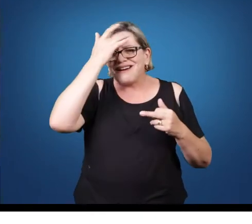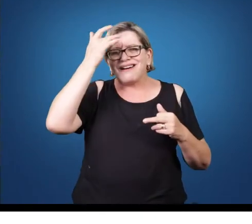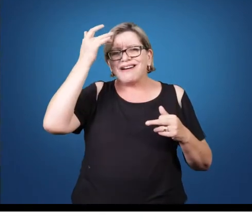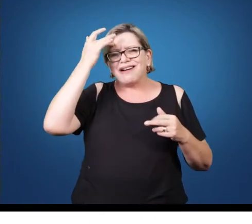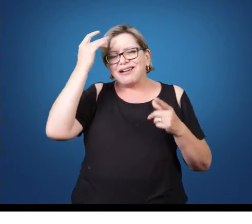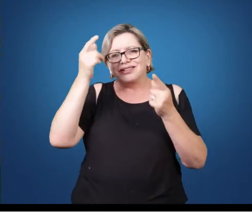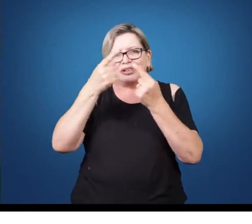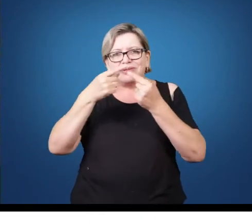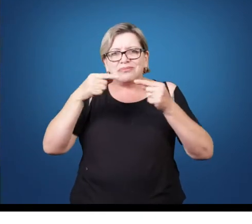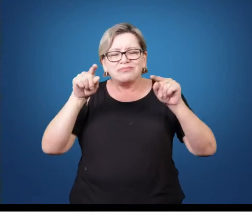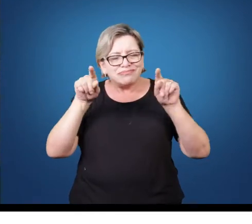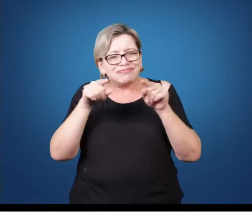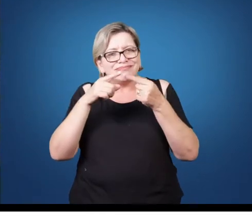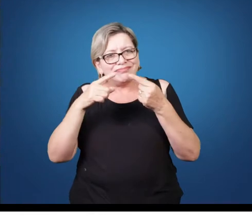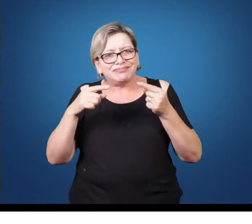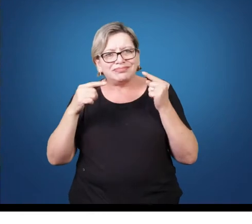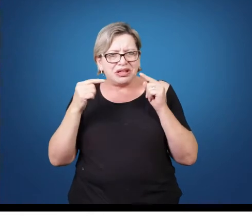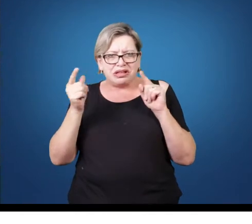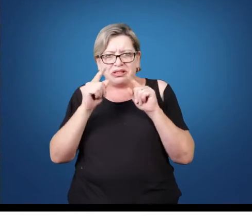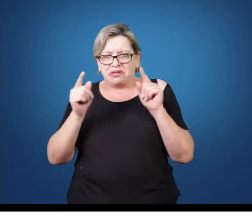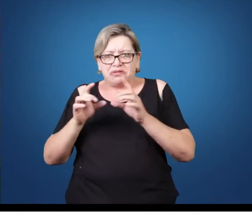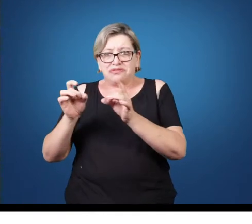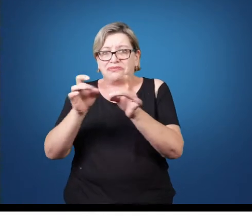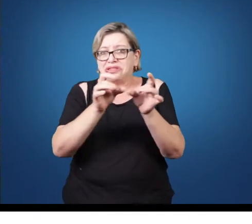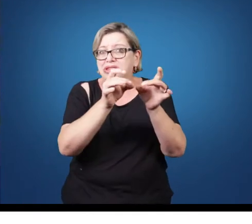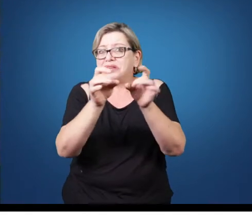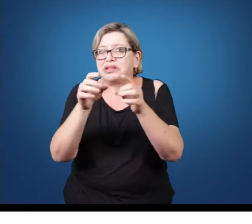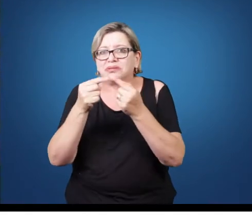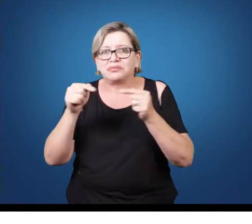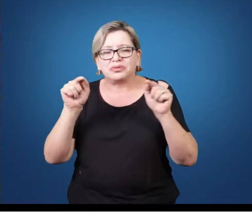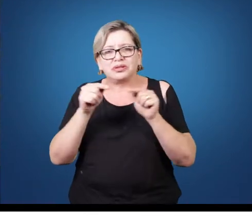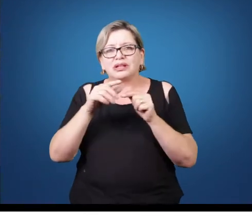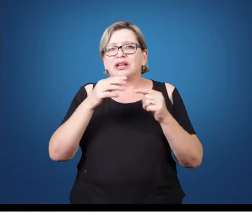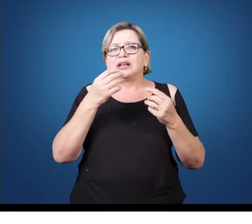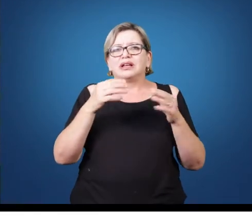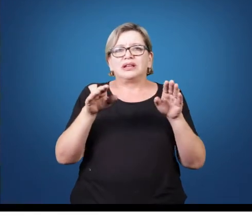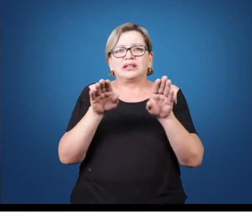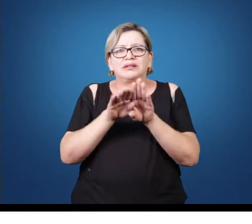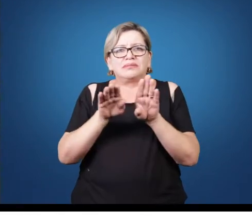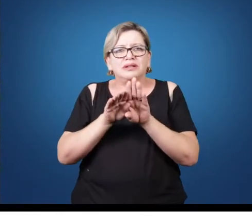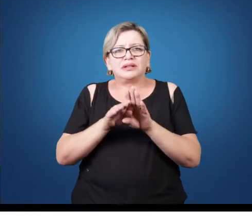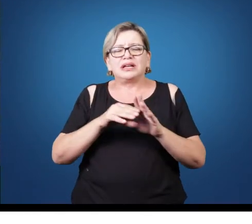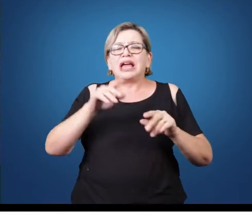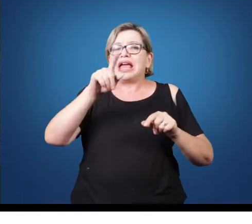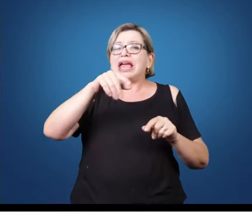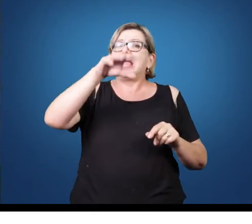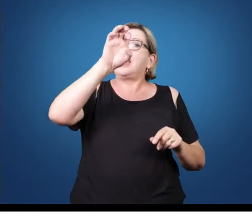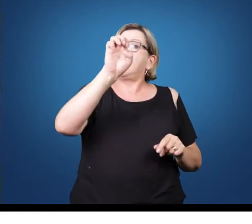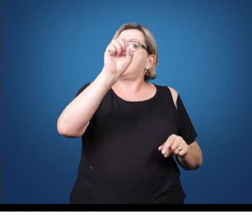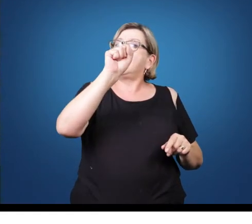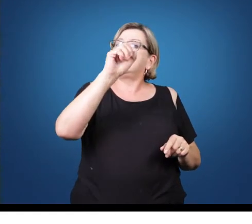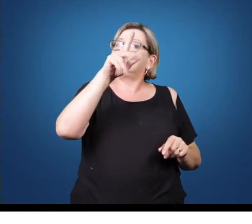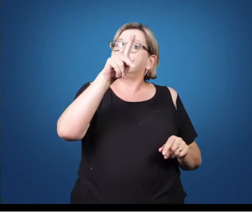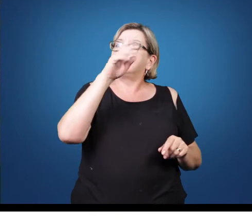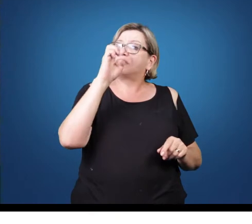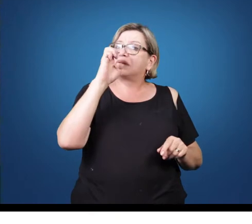Não estou falando de música comercial ou de música folclórica, estou falando dessa música especulativa. Então, também por